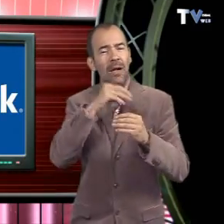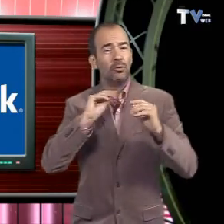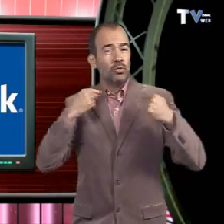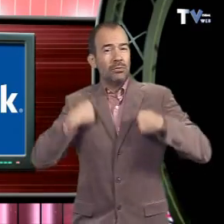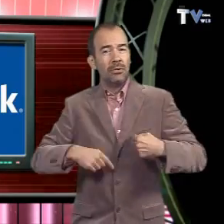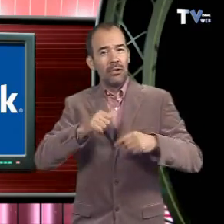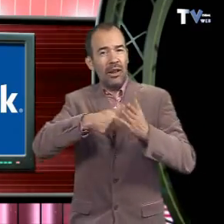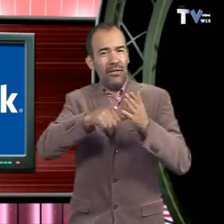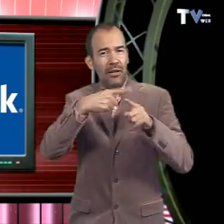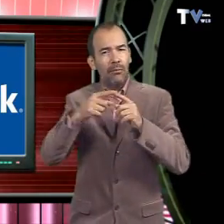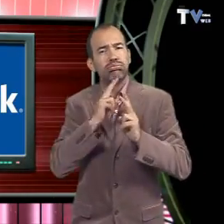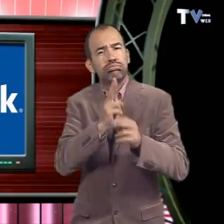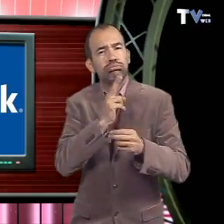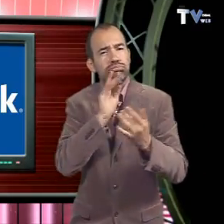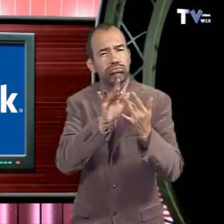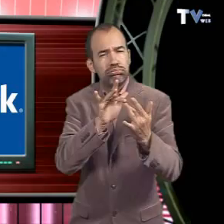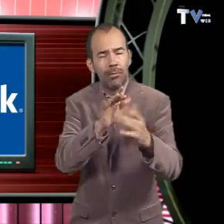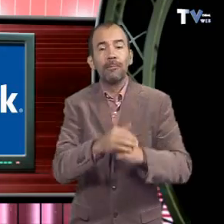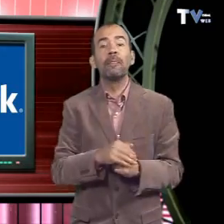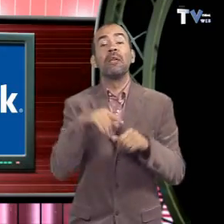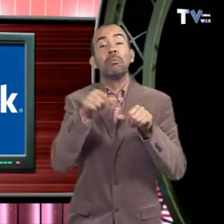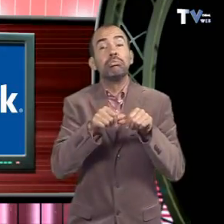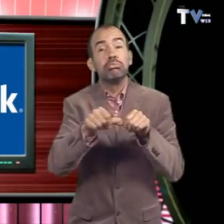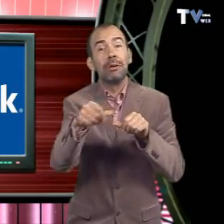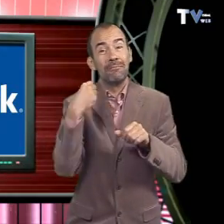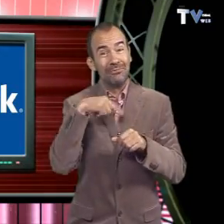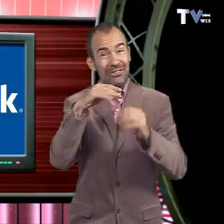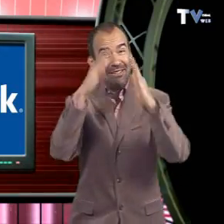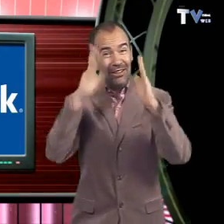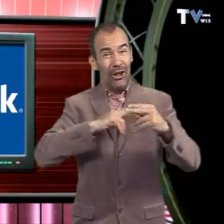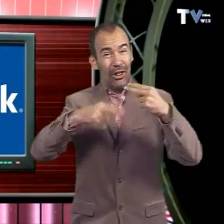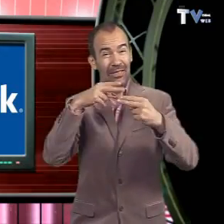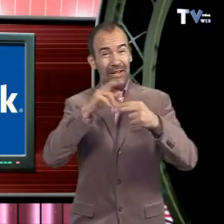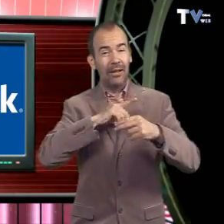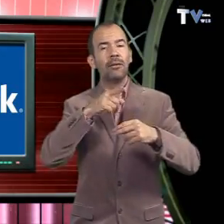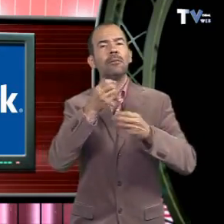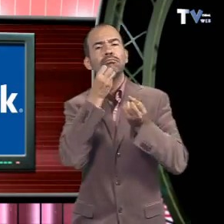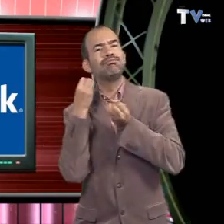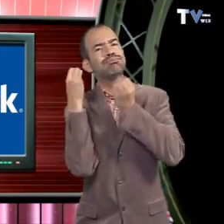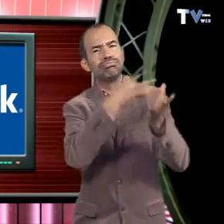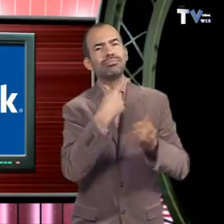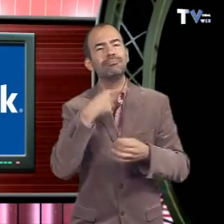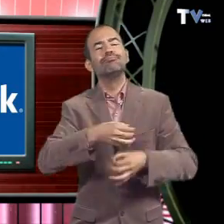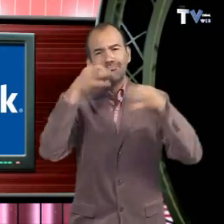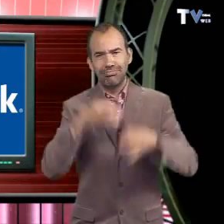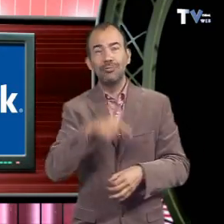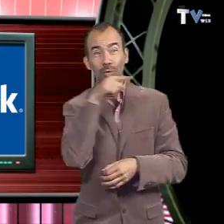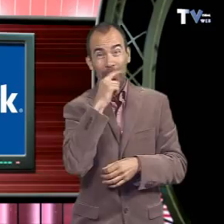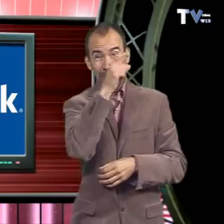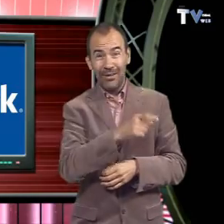havia d'abonar 30.000 lliures per cobrir una sèrie de despeses adicionals que exigia